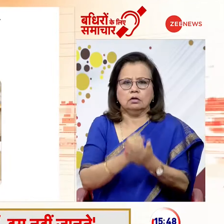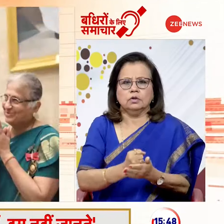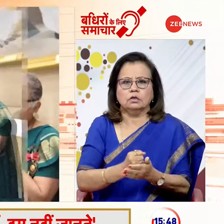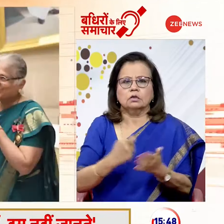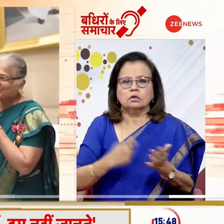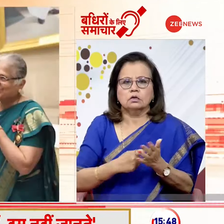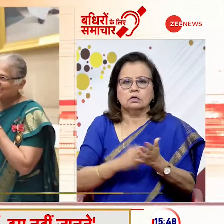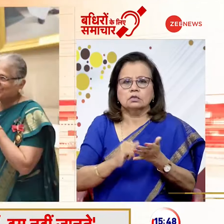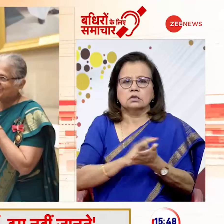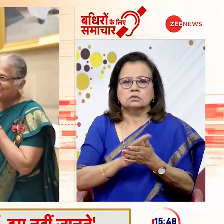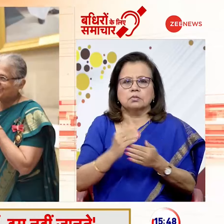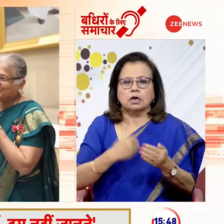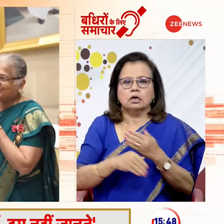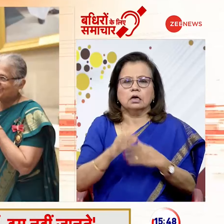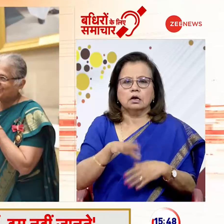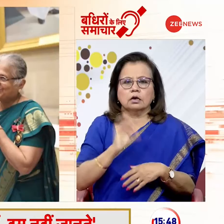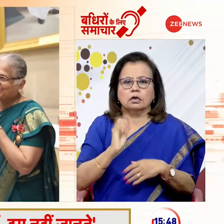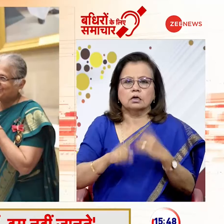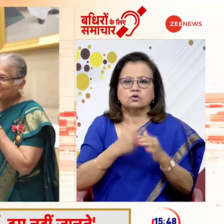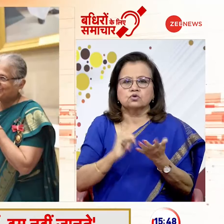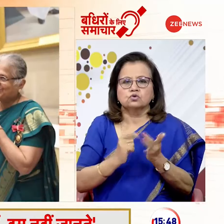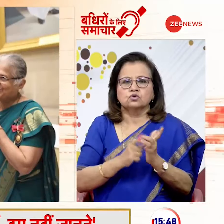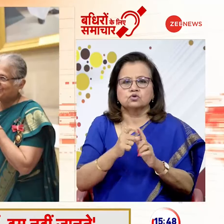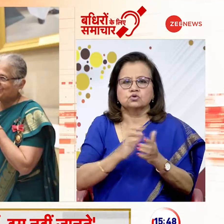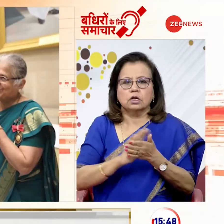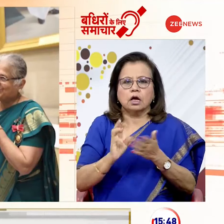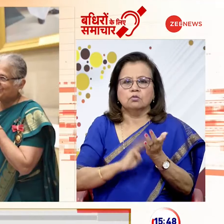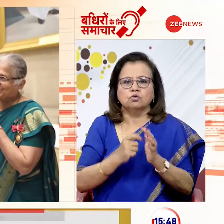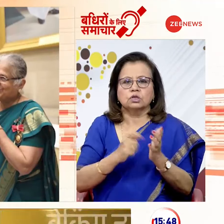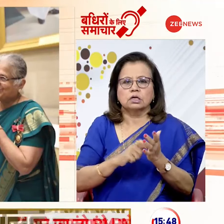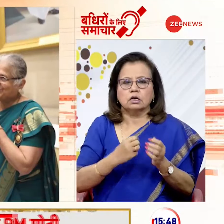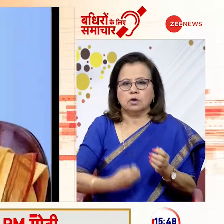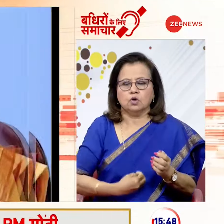राज्यसभा के लिए मनुनीत होने पर सुधा मूर्ती ने भी खुशी साहर की